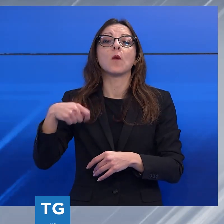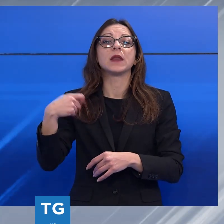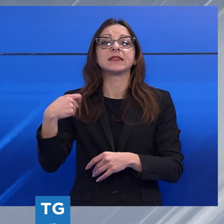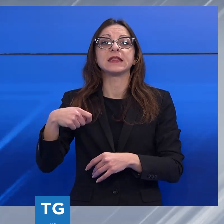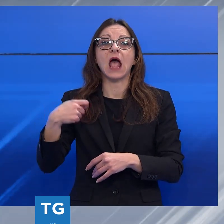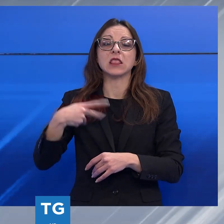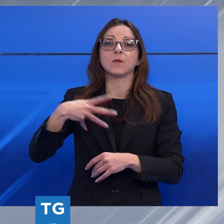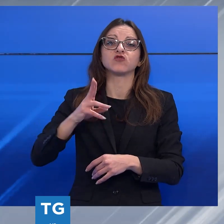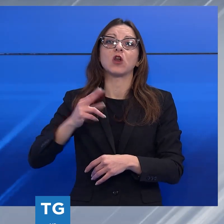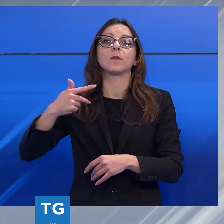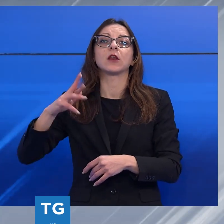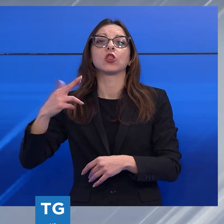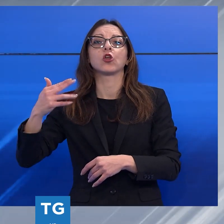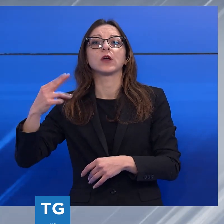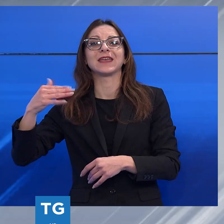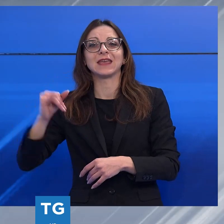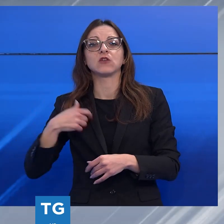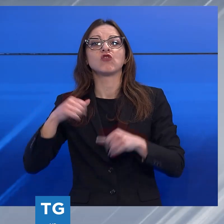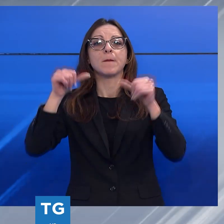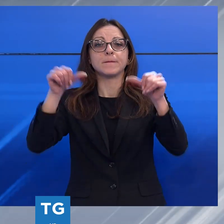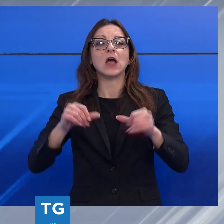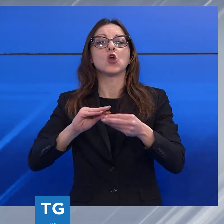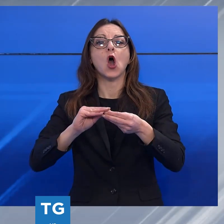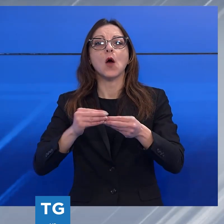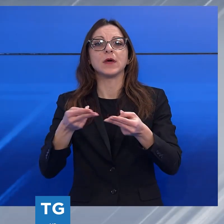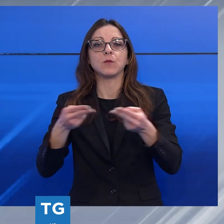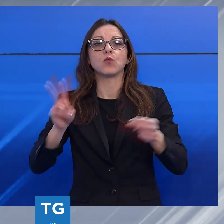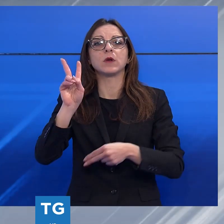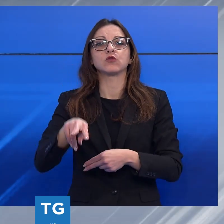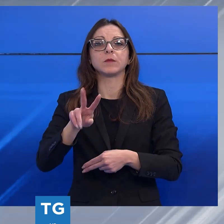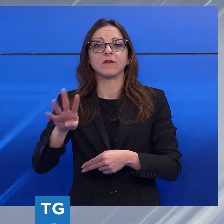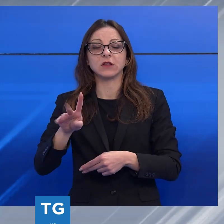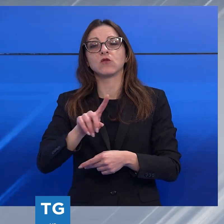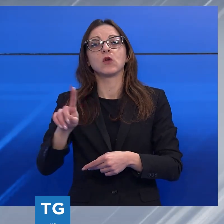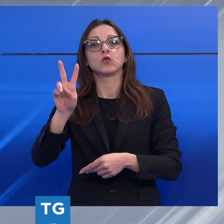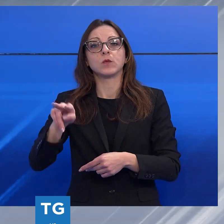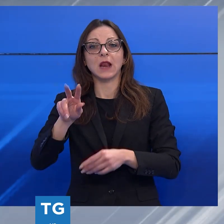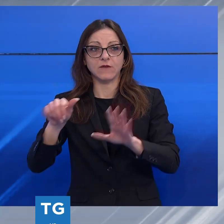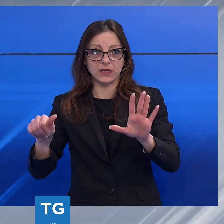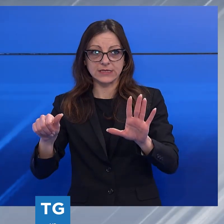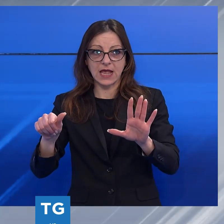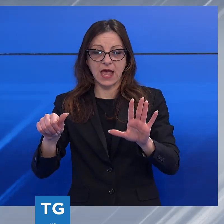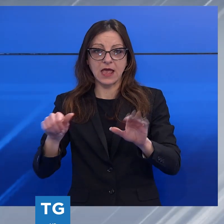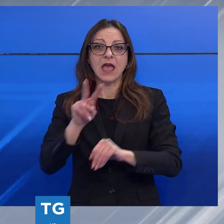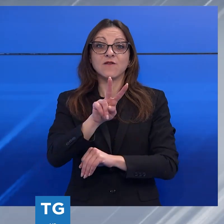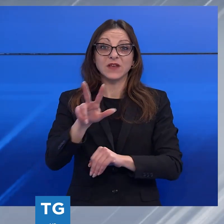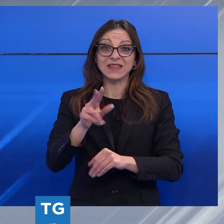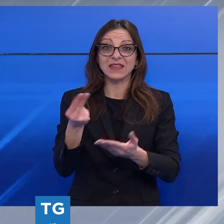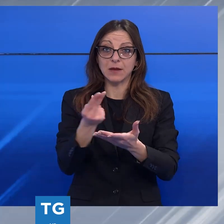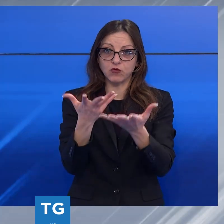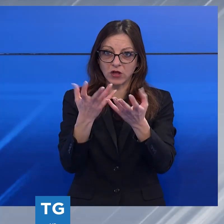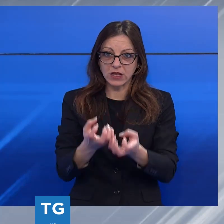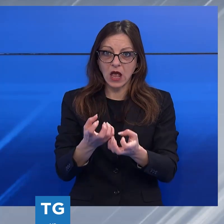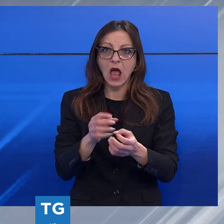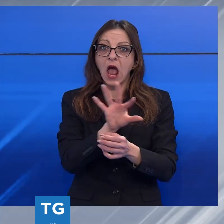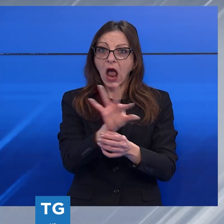di cui l'idea di pubblicare il bando opere pubbliche 2024-2026. 23 progetti accolti, alcuni